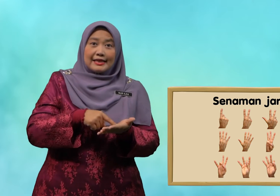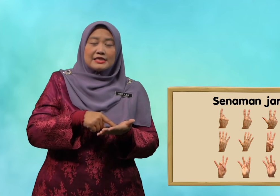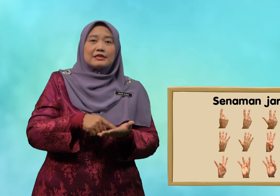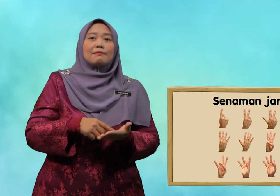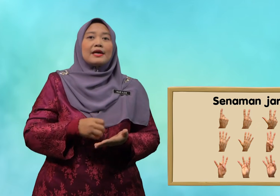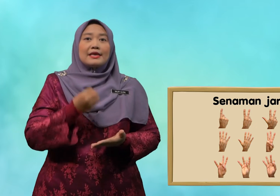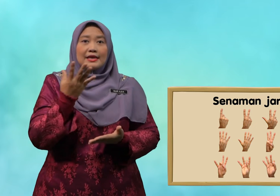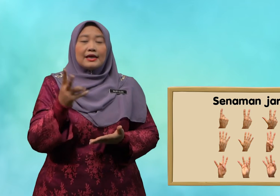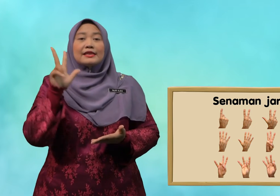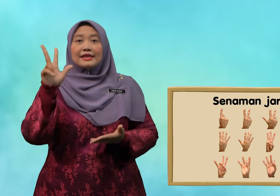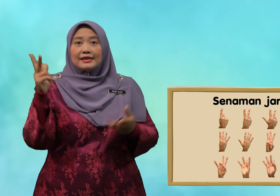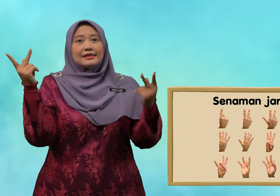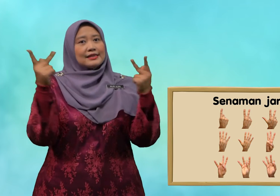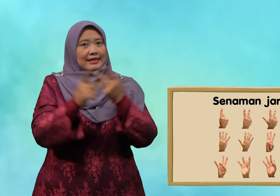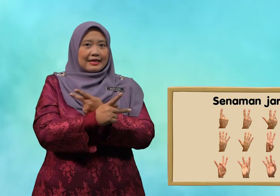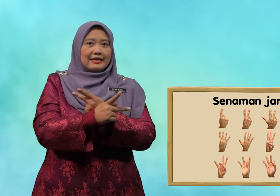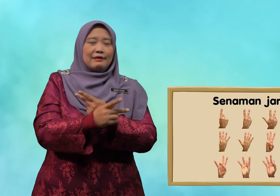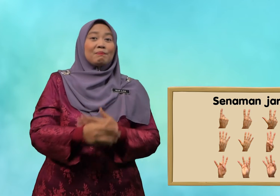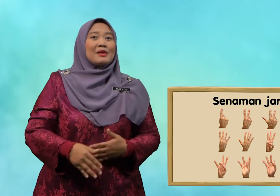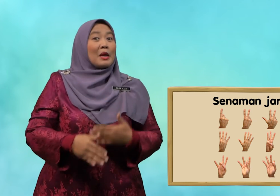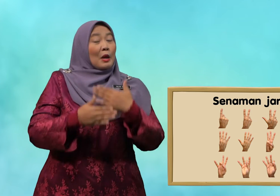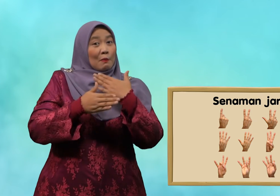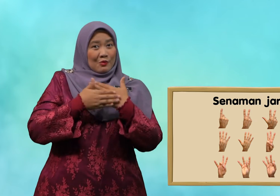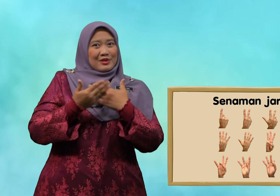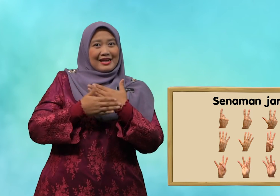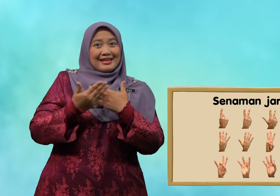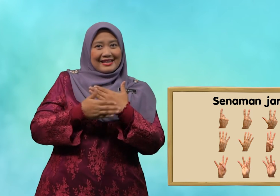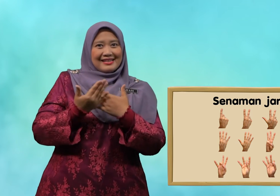sebanyak tiga kali. Mudah kan?